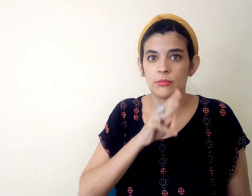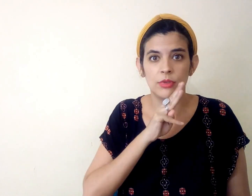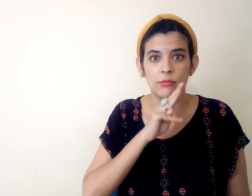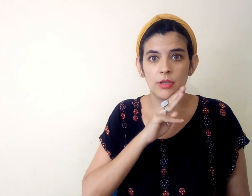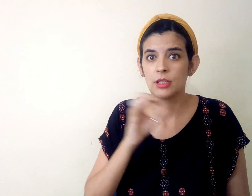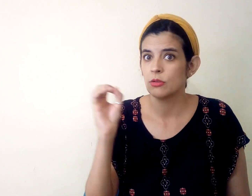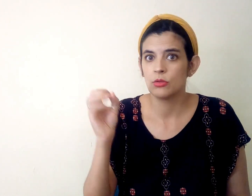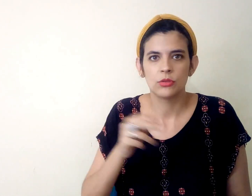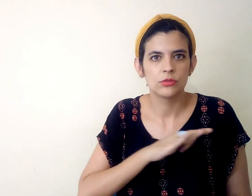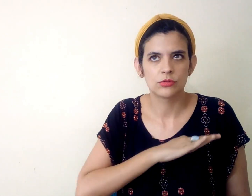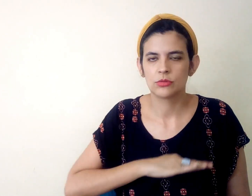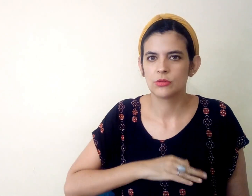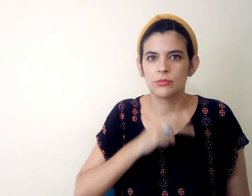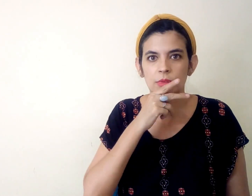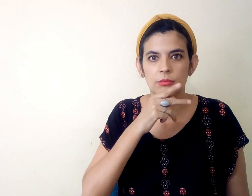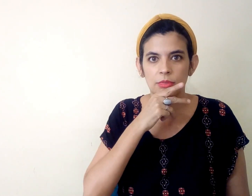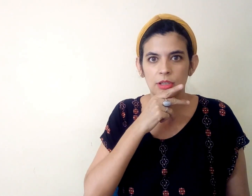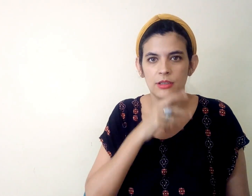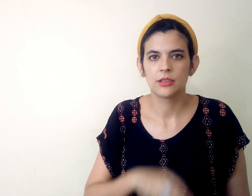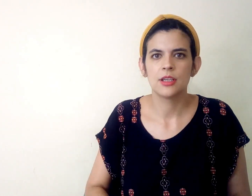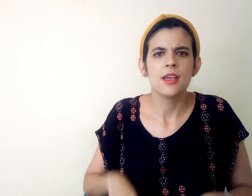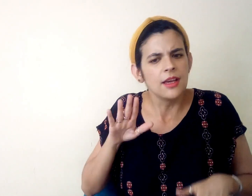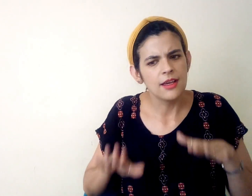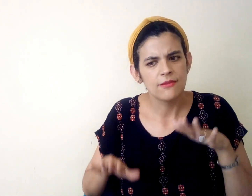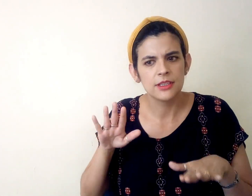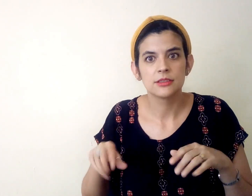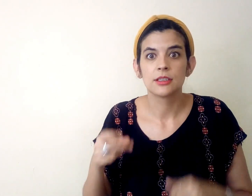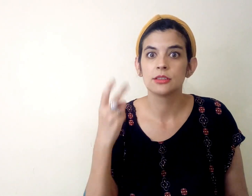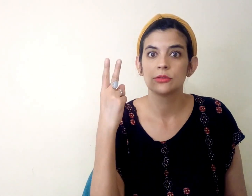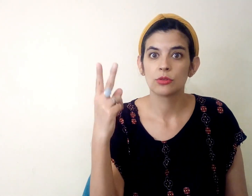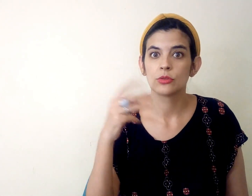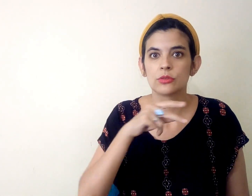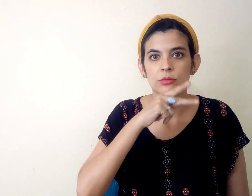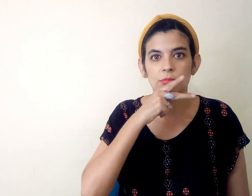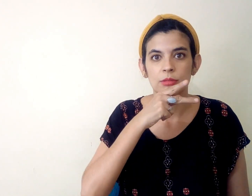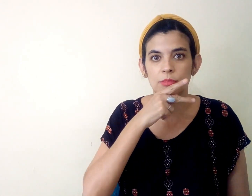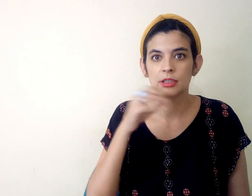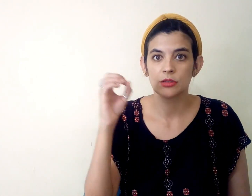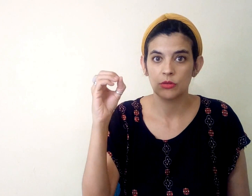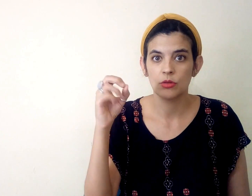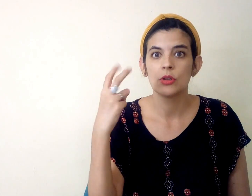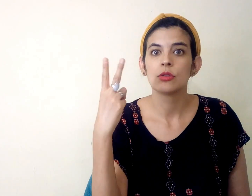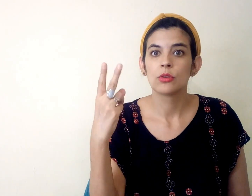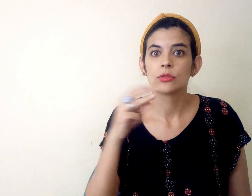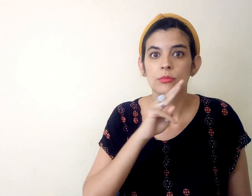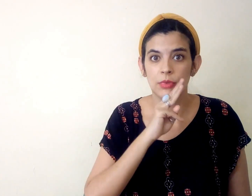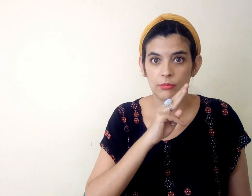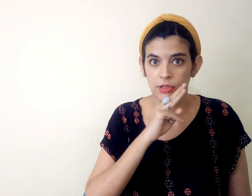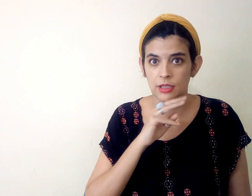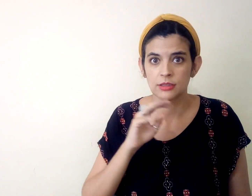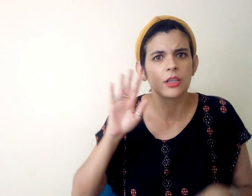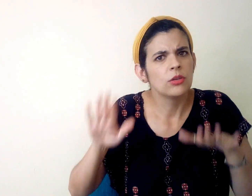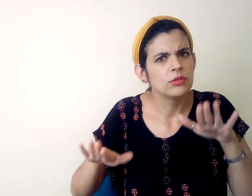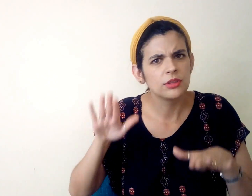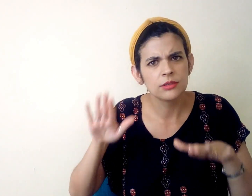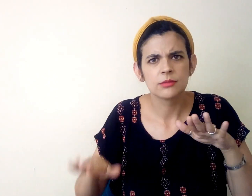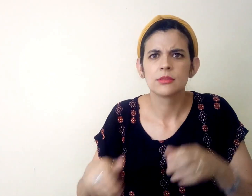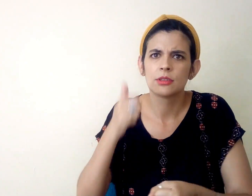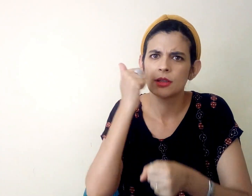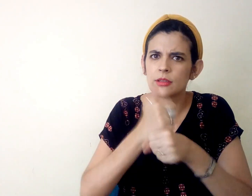veces solo mamá o solo papá. A veces hay familias con dos madres o dos padres. Otras veces